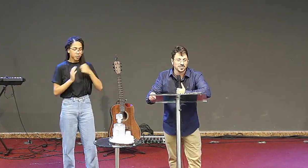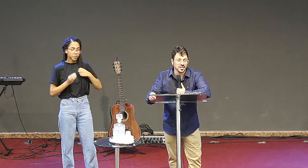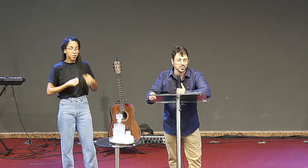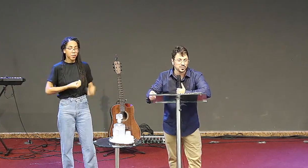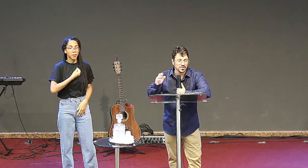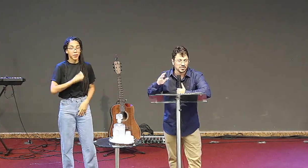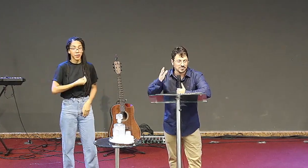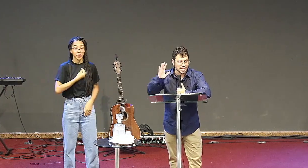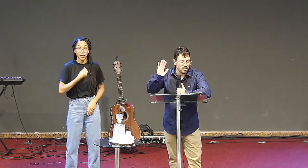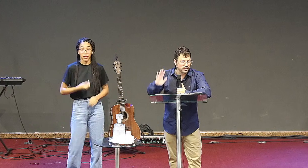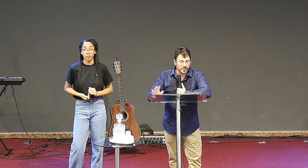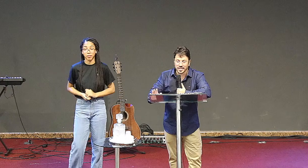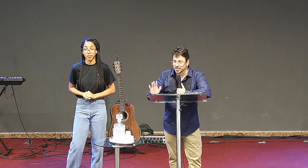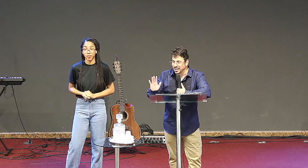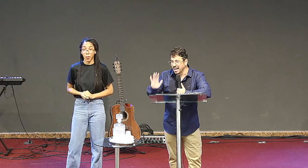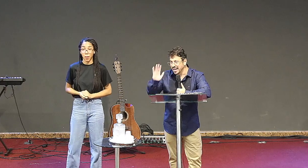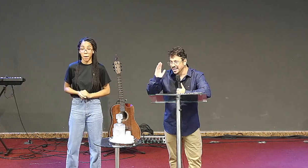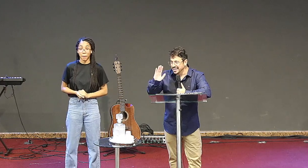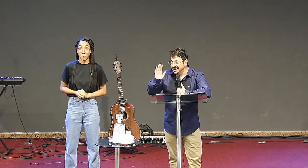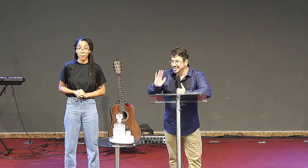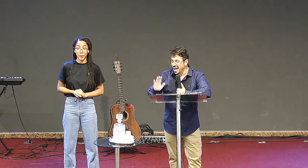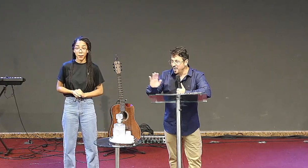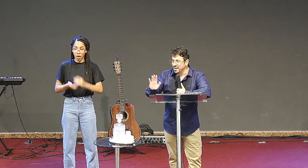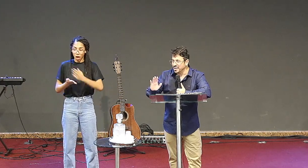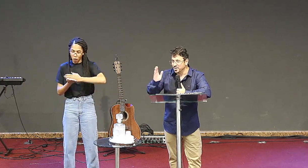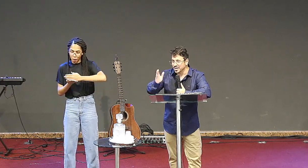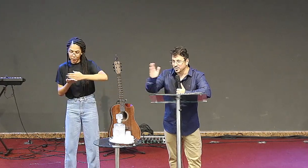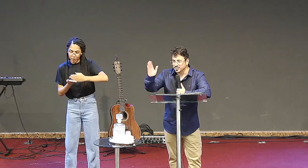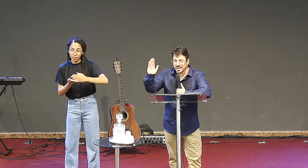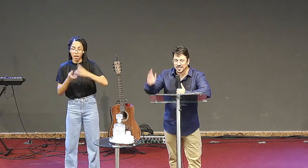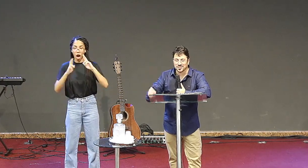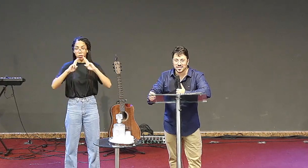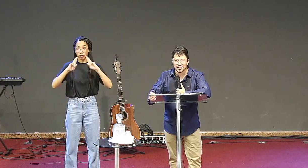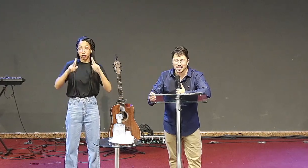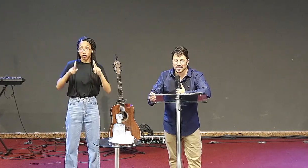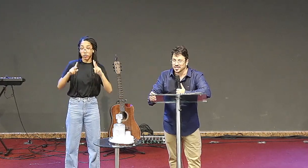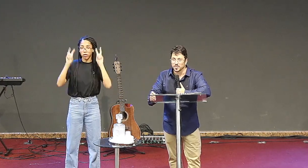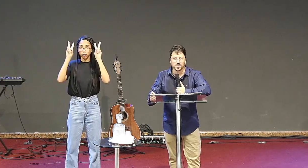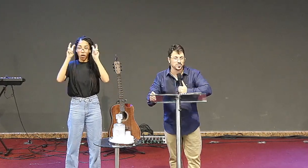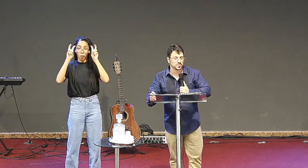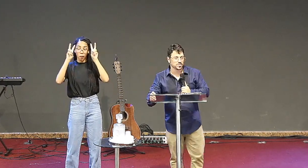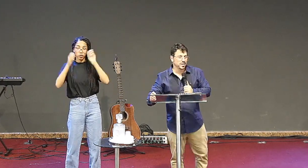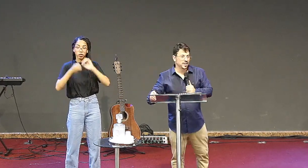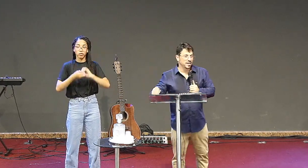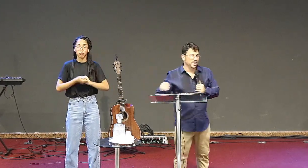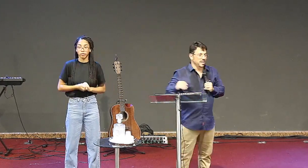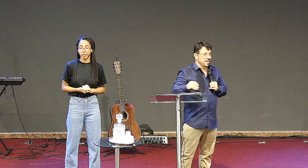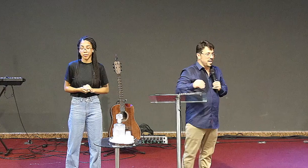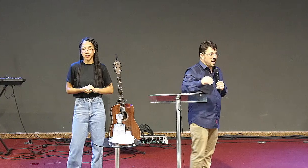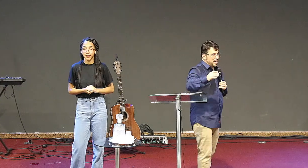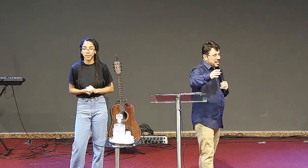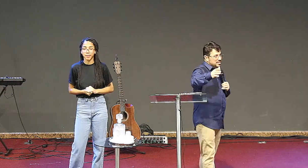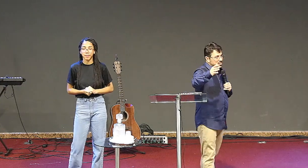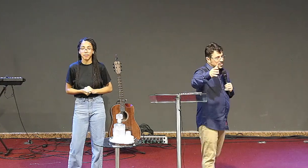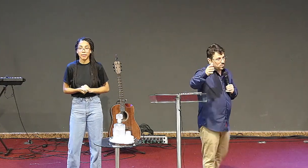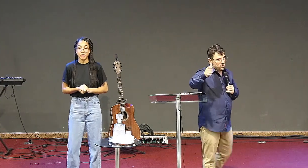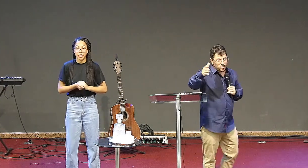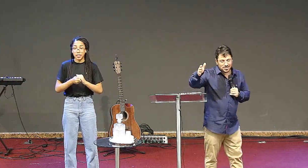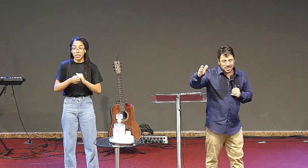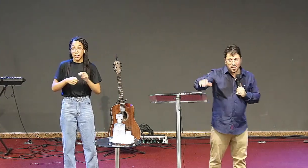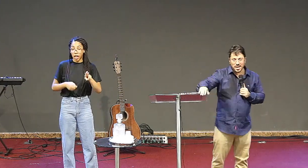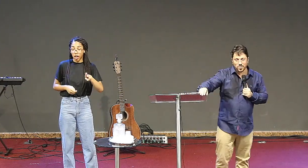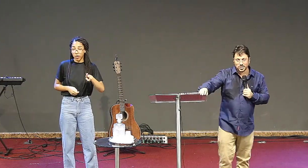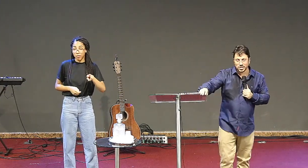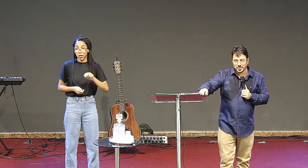começando um negócio diferente lá, está a hora que o assunto é esse, esse e esse, irmãos, aqueles que estão